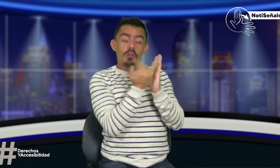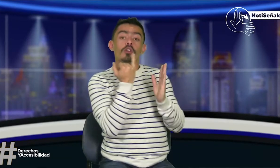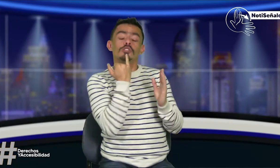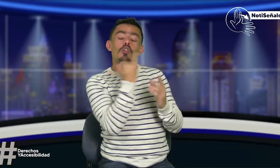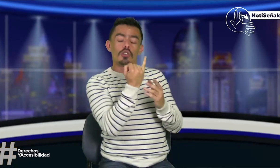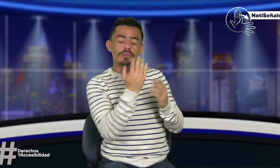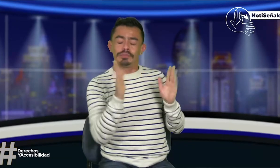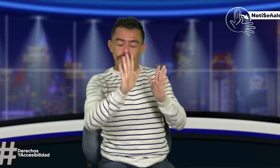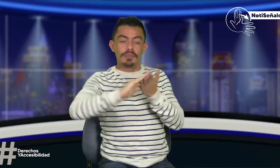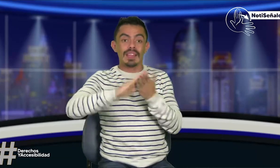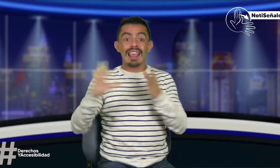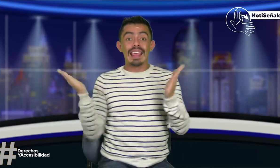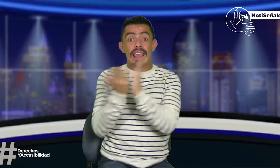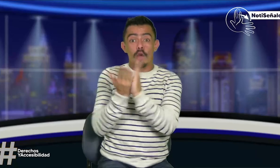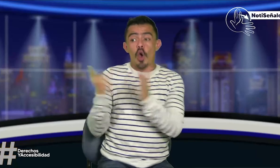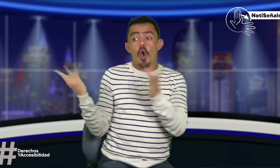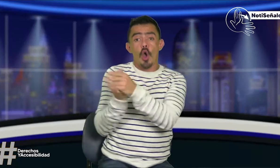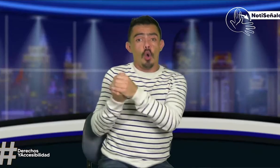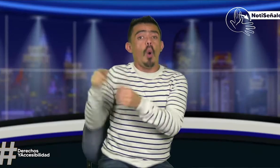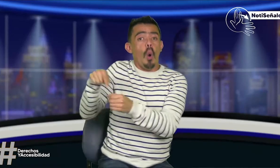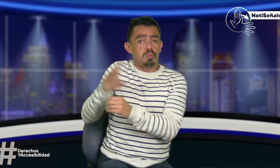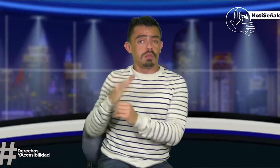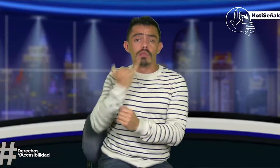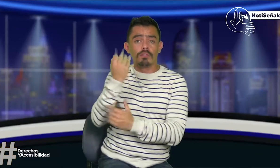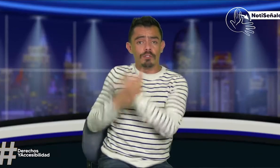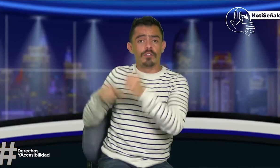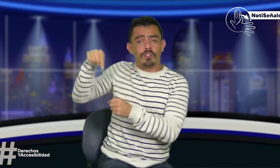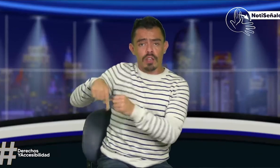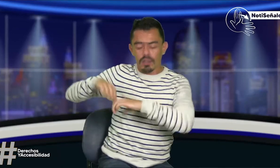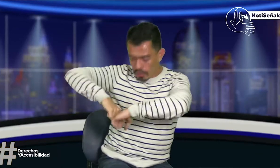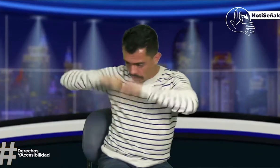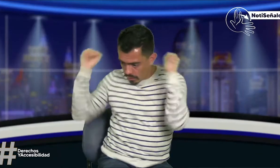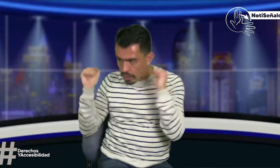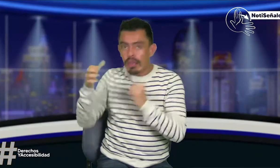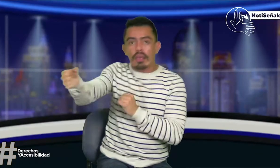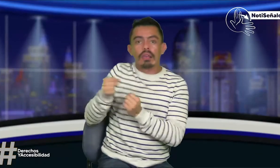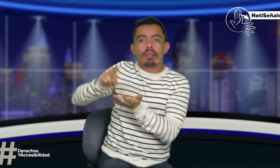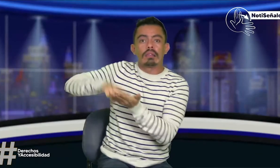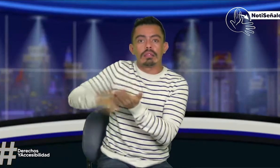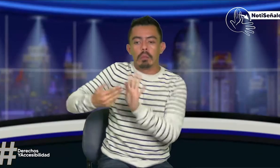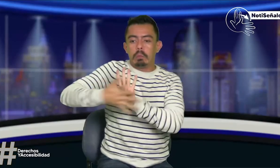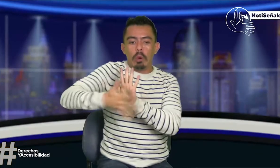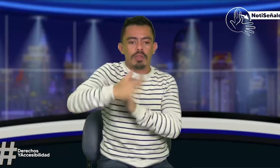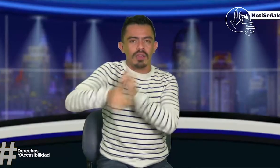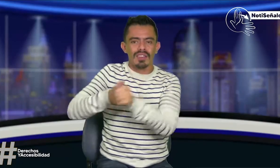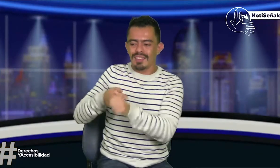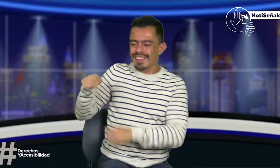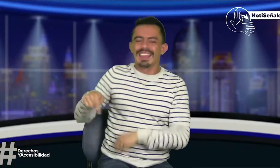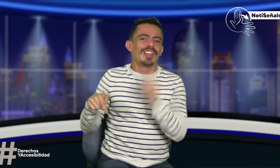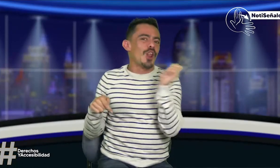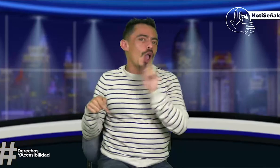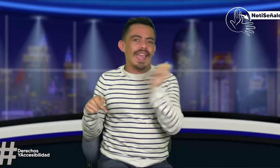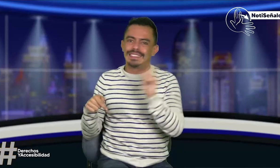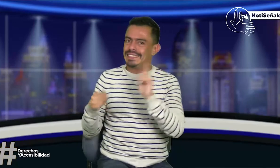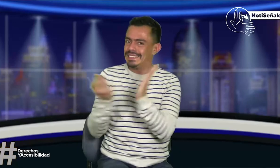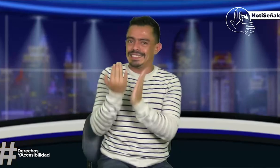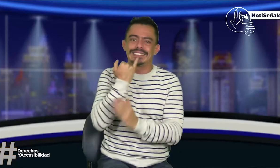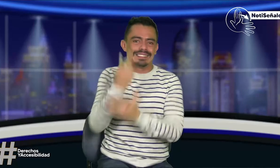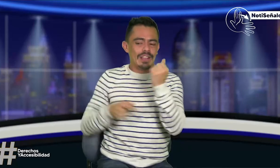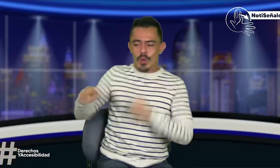¿Cómo sería esta educación bilingüe y bictitural? Digamos que la educación en inclusión, pues uno abre y puede no ver a los intérpretes, a los modelos y ya